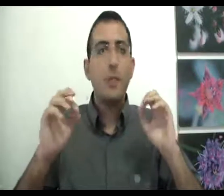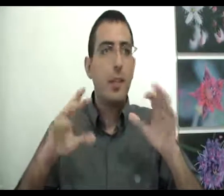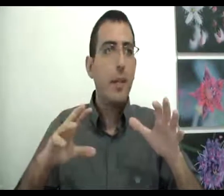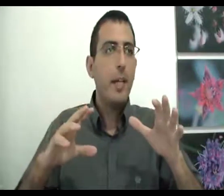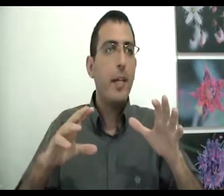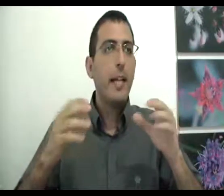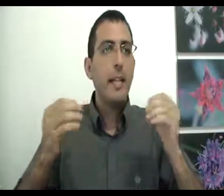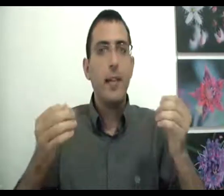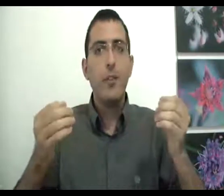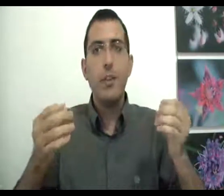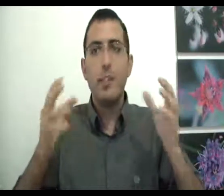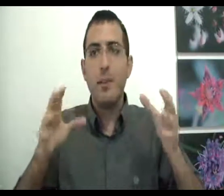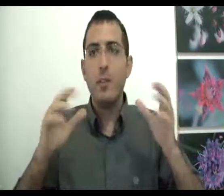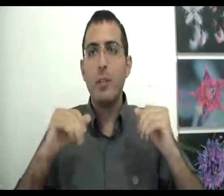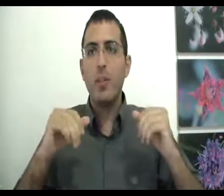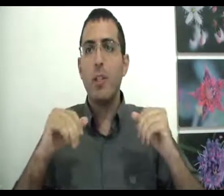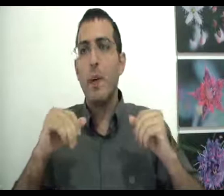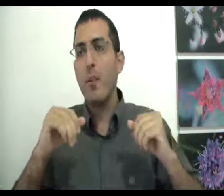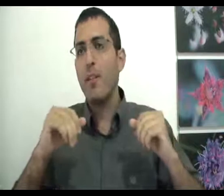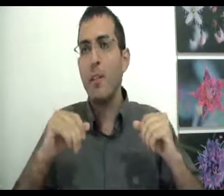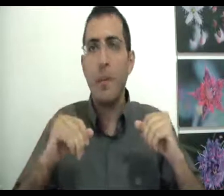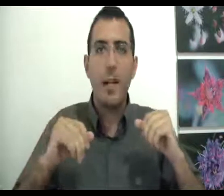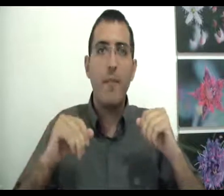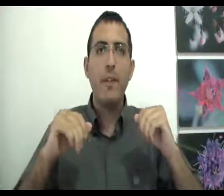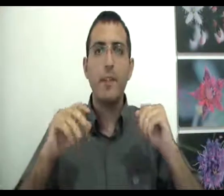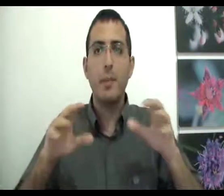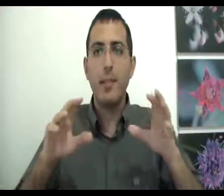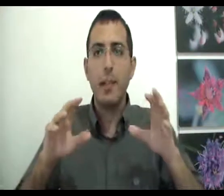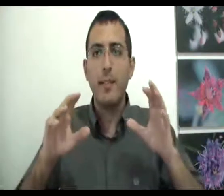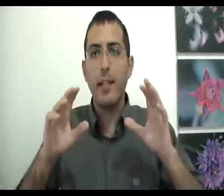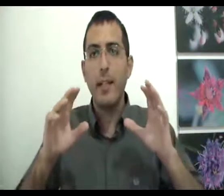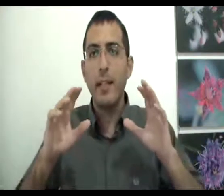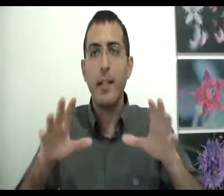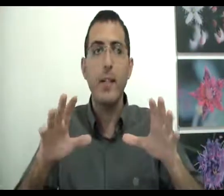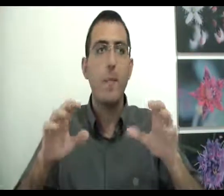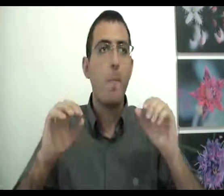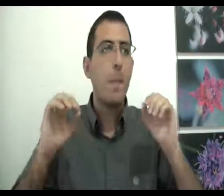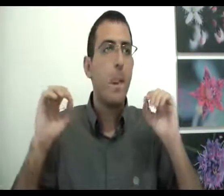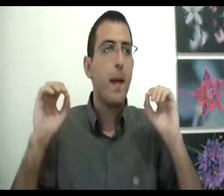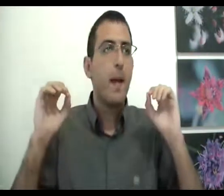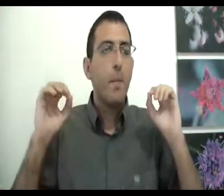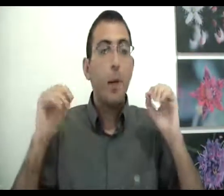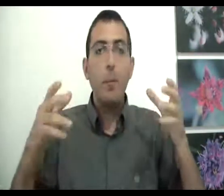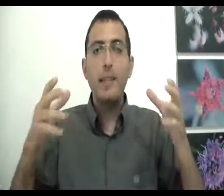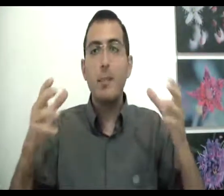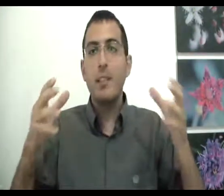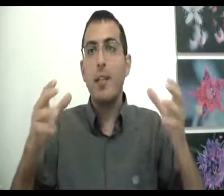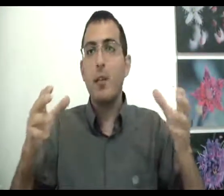מתחבר לעניין של סיבה ותוצאה שליברנו עליו כבר הפעם, אני אסביר את העניין מהו בעצם הזיכרון